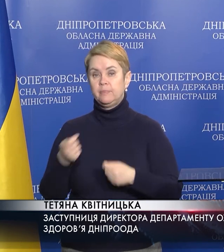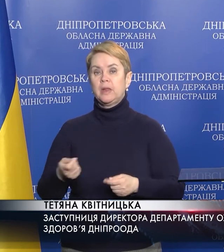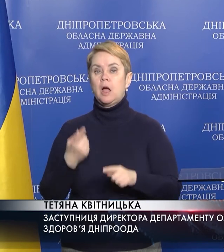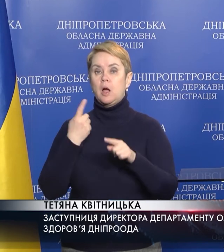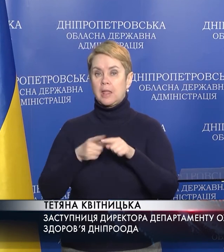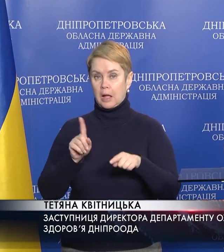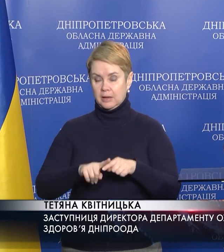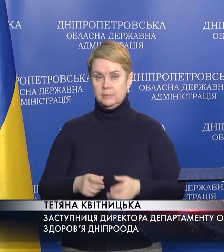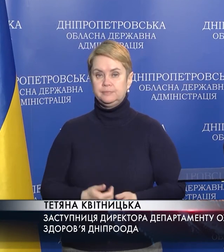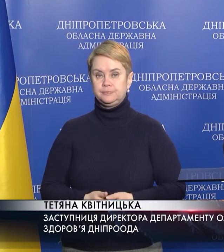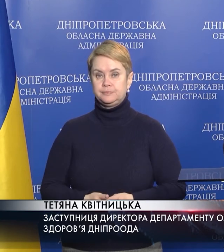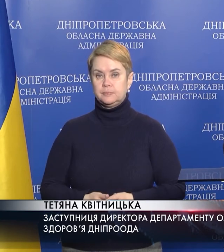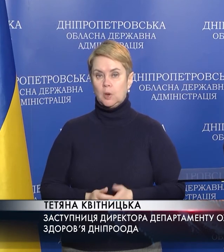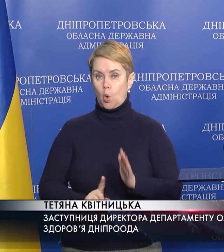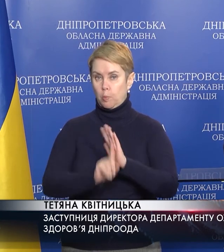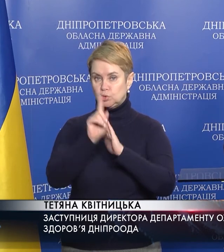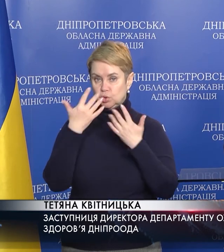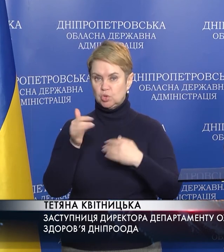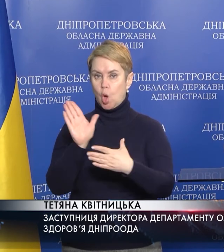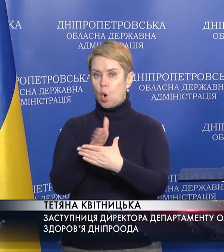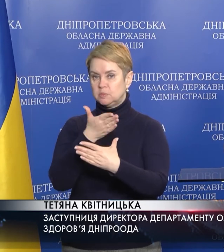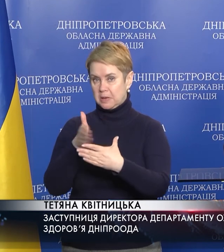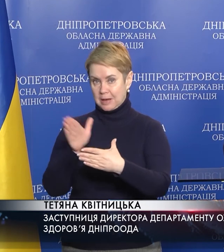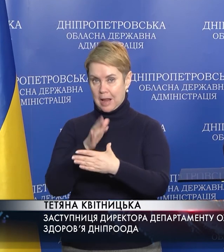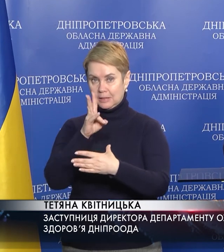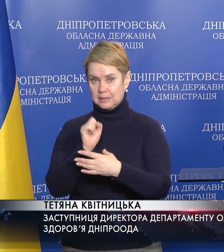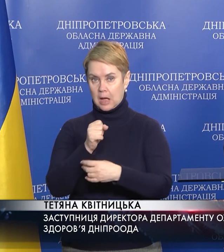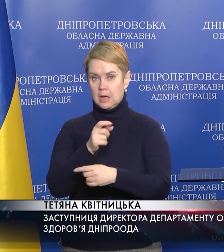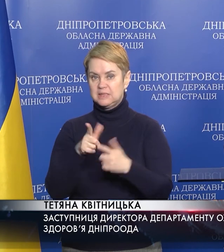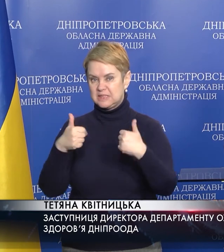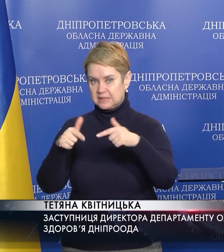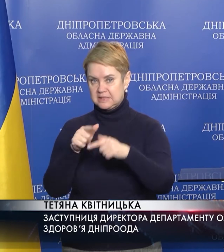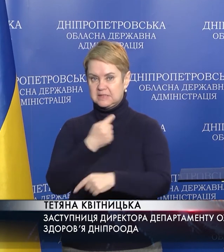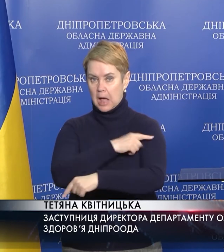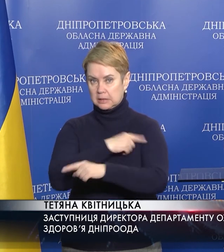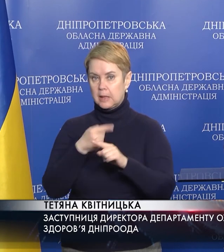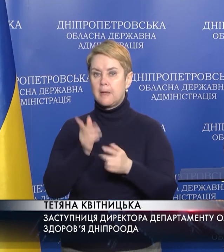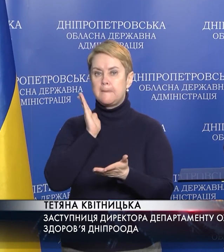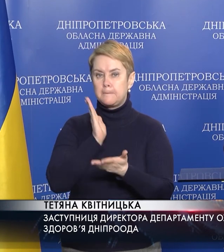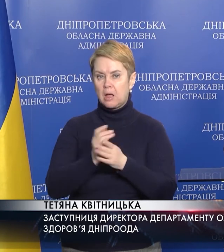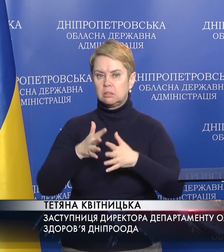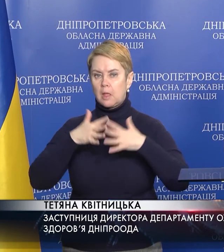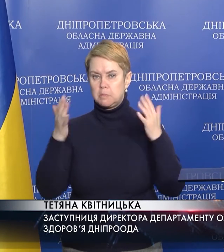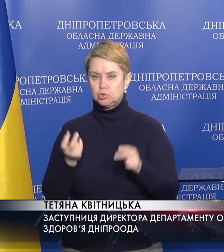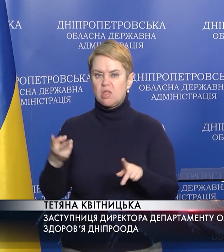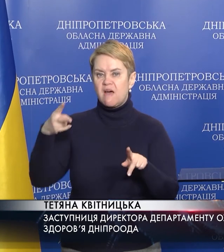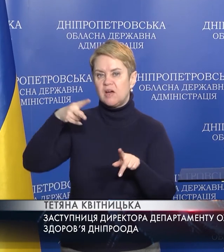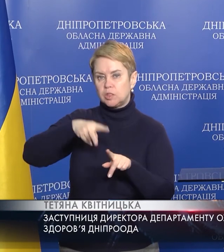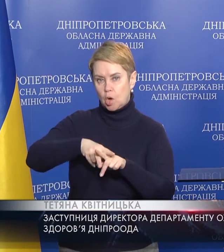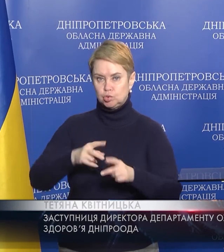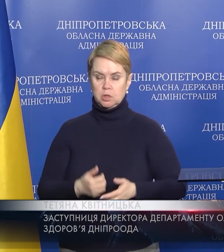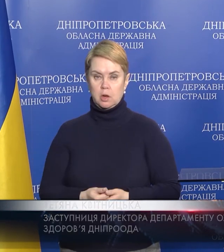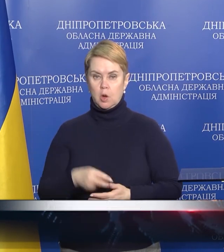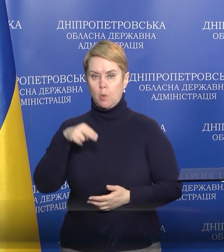почали вже розподіляти на стаціонарні заклади, які мають найбільше навантаження